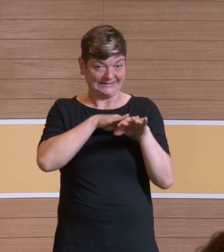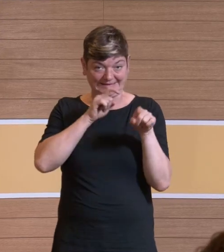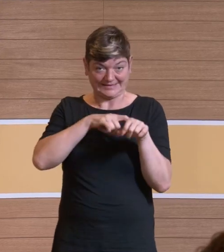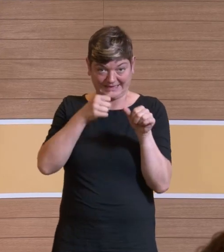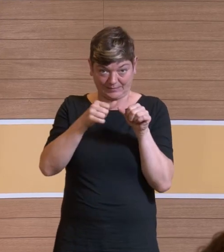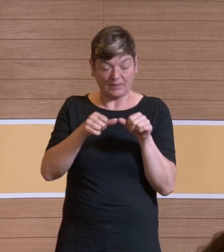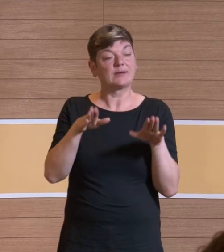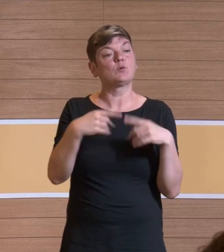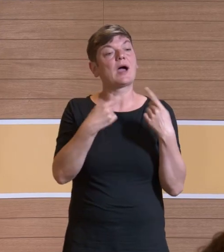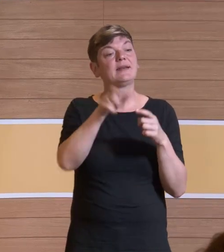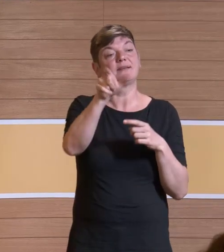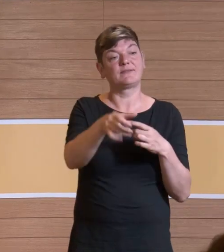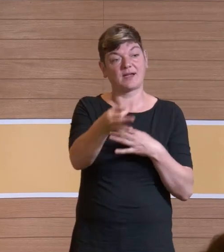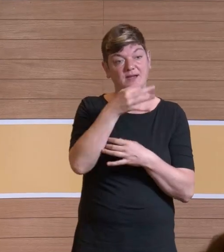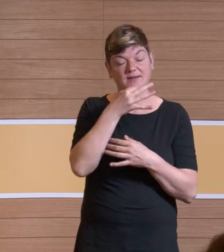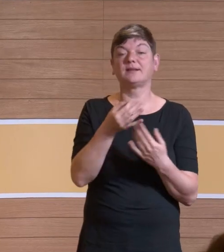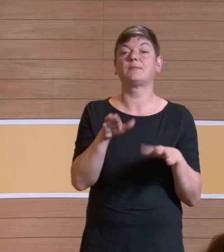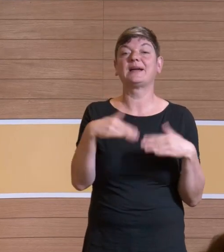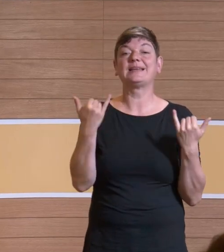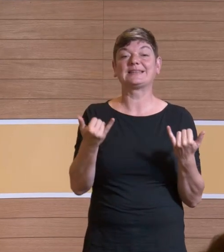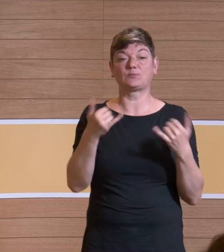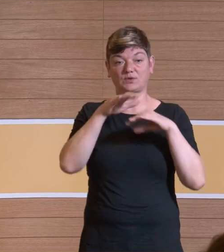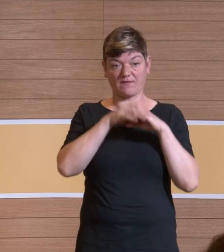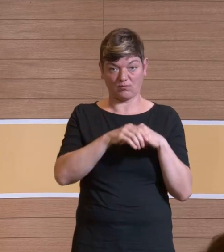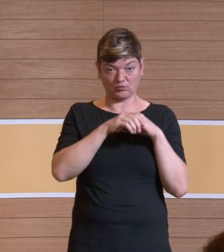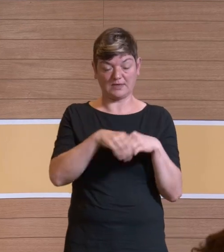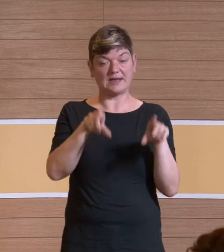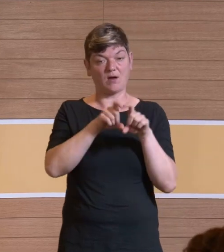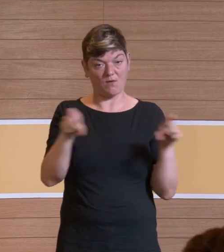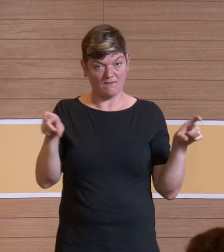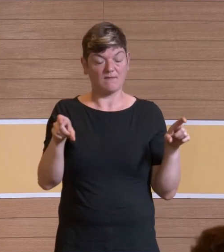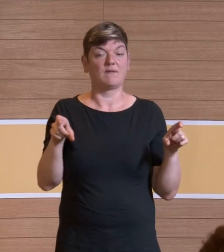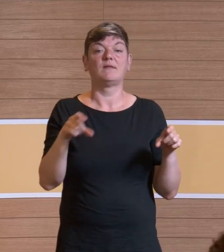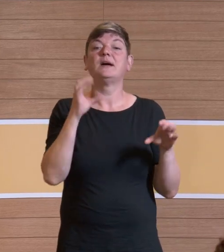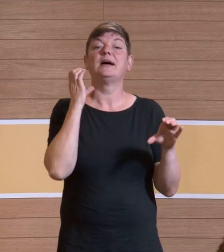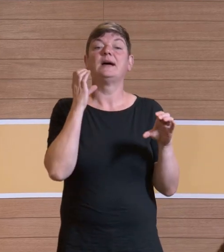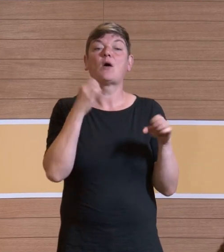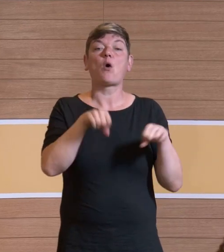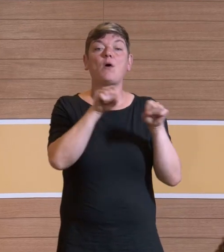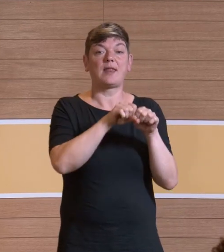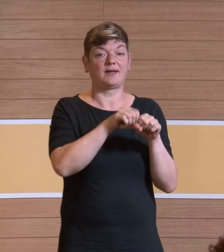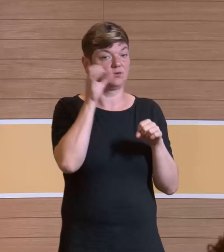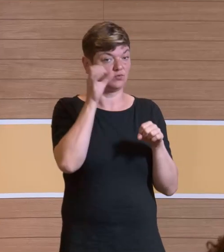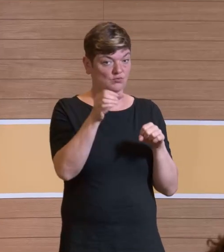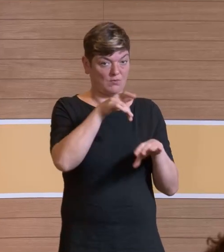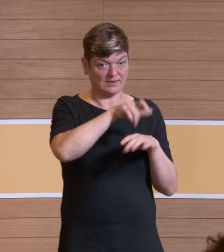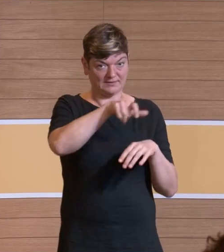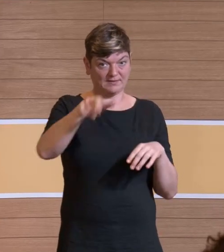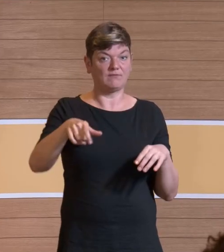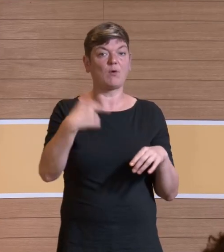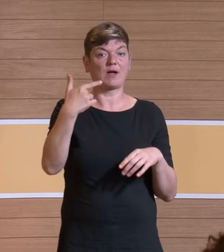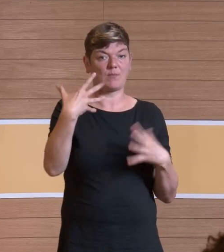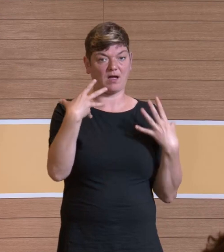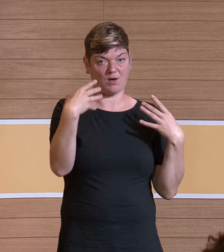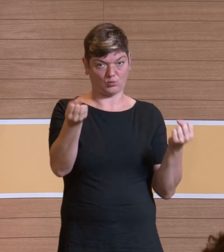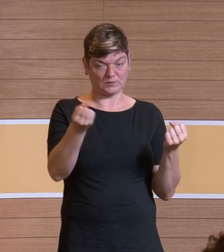gesehen, es gibt noch eine Frage aus dem Plenum, besprechen wir. Wir müssen uns jetzt einmal verabschieden von den Kolleginnen und Kollegen, die online zugeschaltet sind. Denn gleich geht hier die Kamera aus.